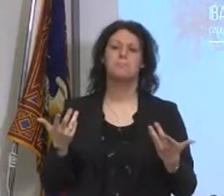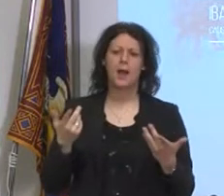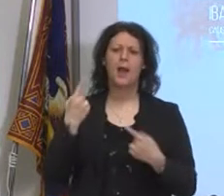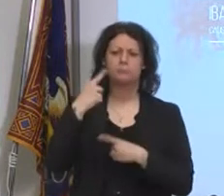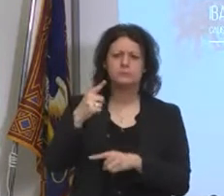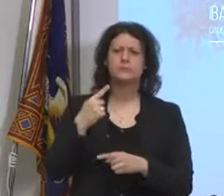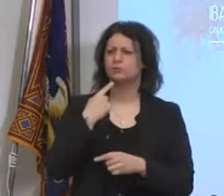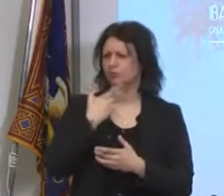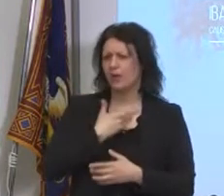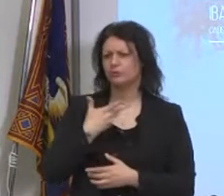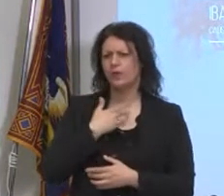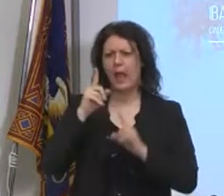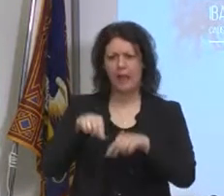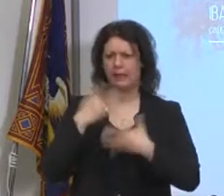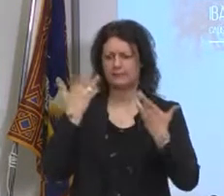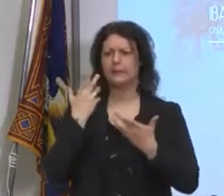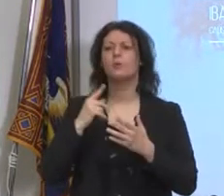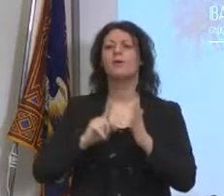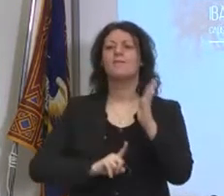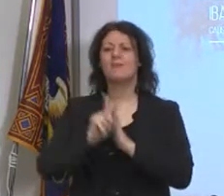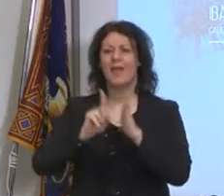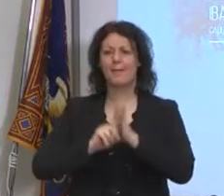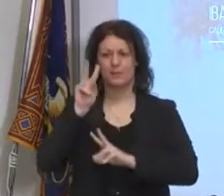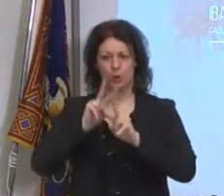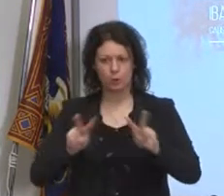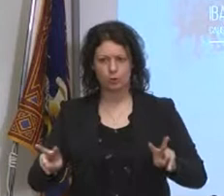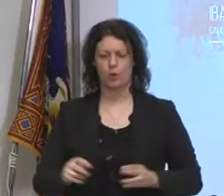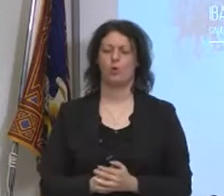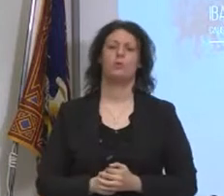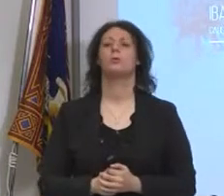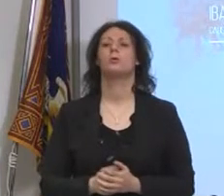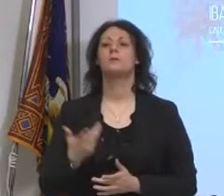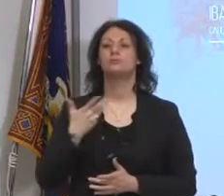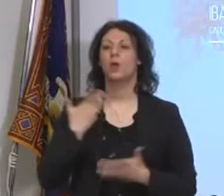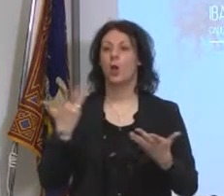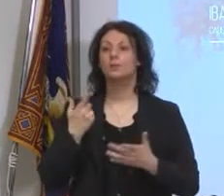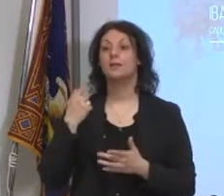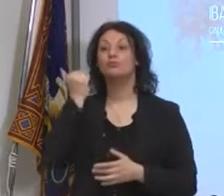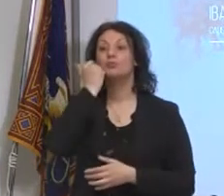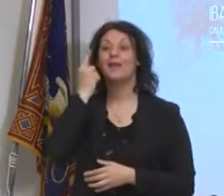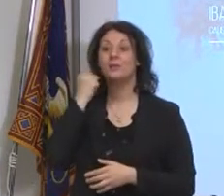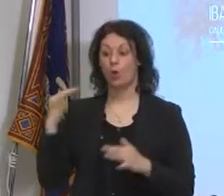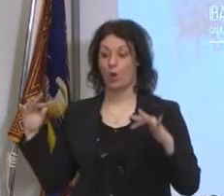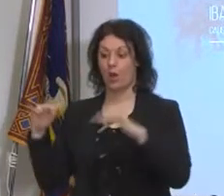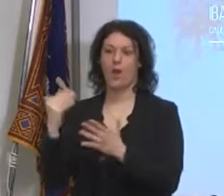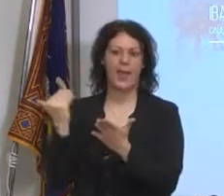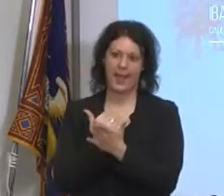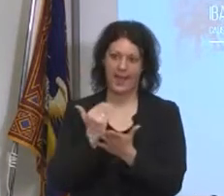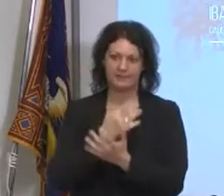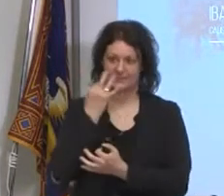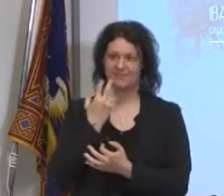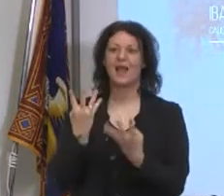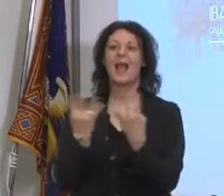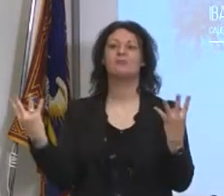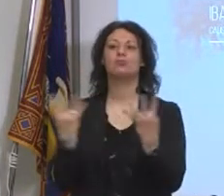La misurazione della temperatura, il fatto che non ci sia l'aggregazione dei genitori, quindi una sola persona fuori dai cancelli,